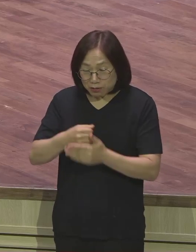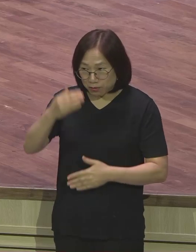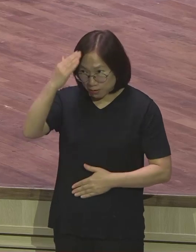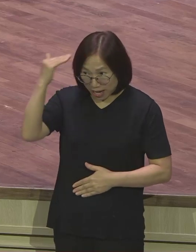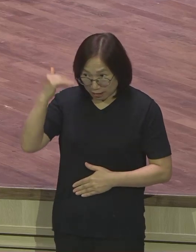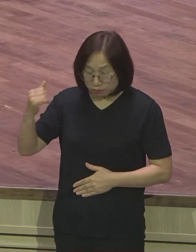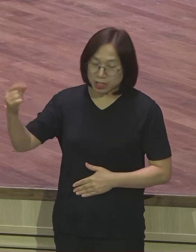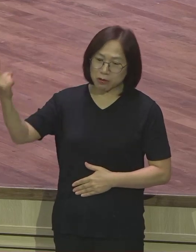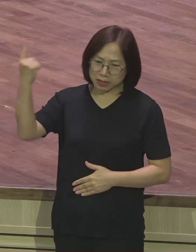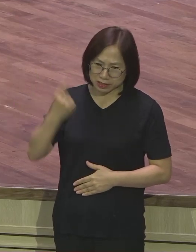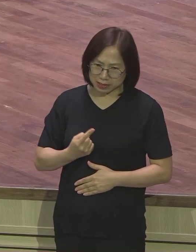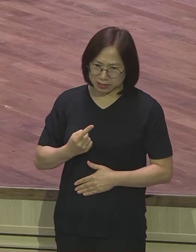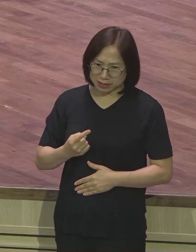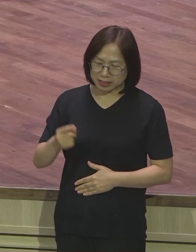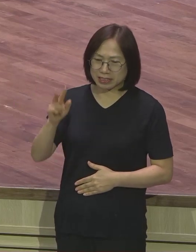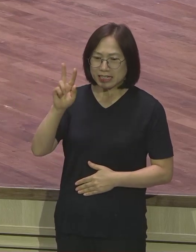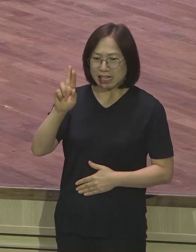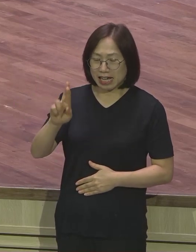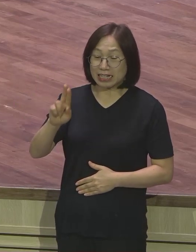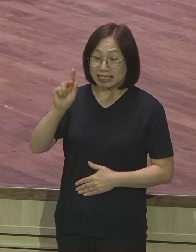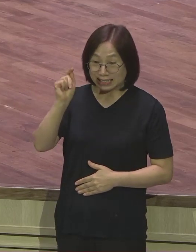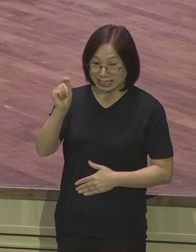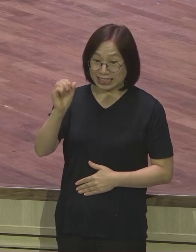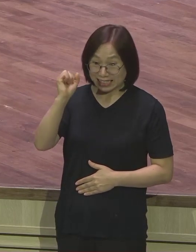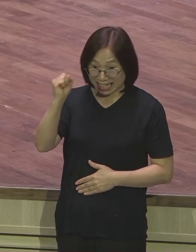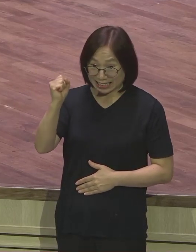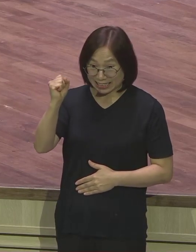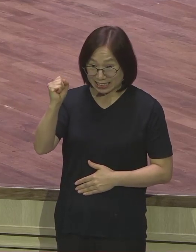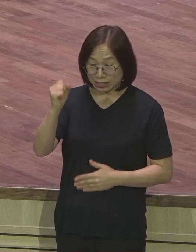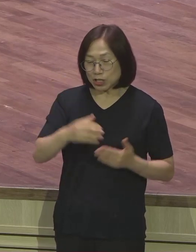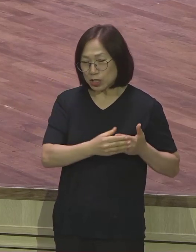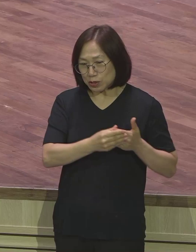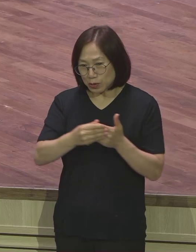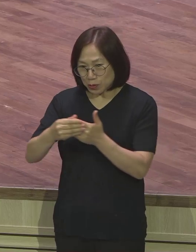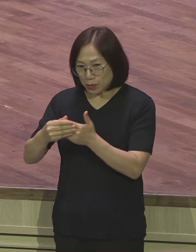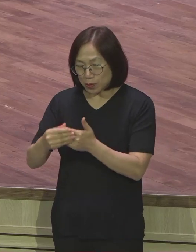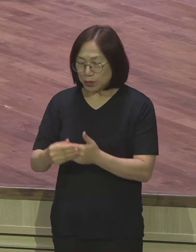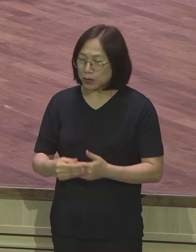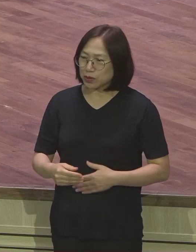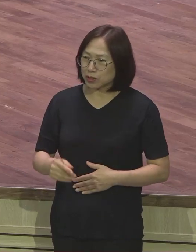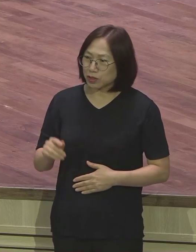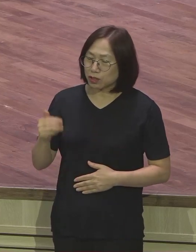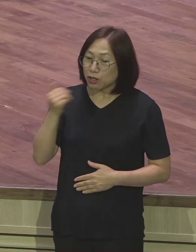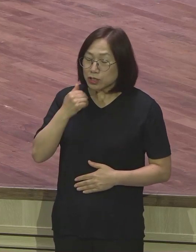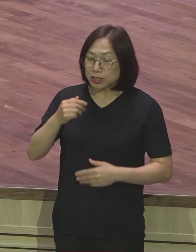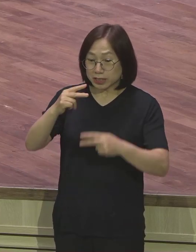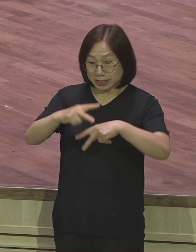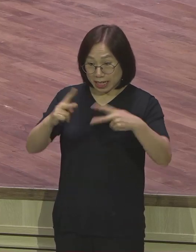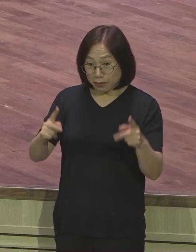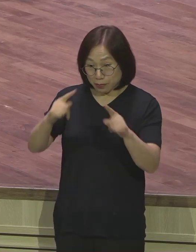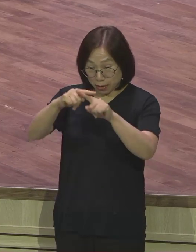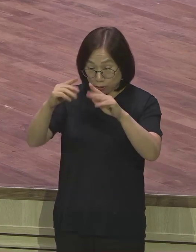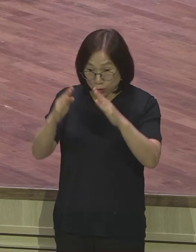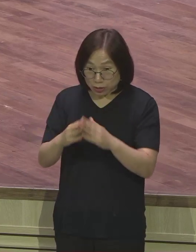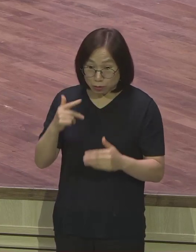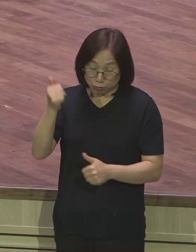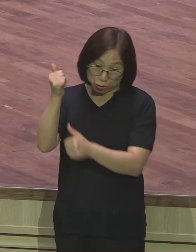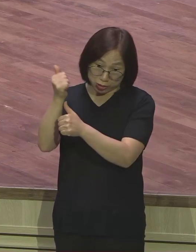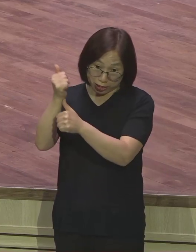됐고 또 RTS로 인도받게 됐고 다른 한 군데 다락방 교회에서 교육자로 사역을 하다가 예언으로